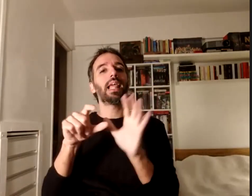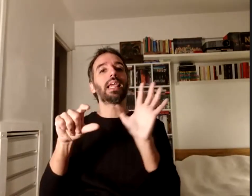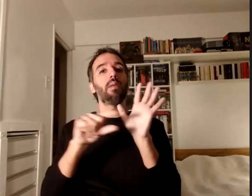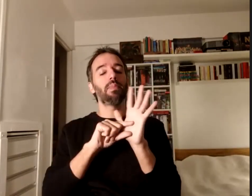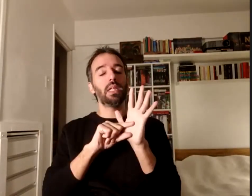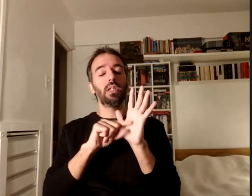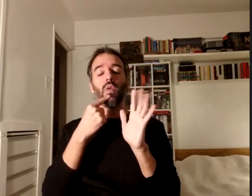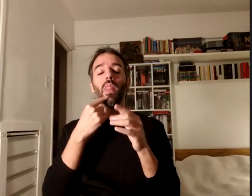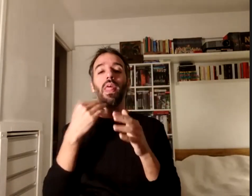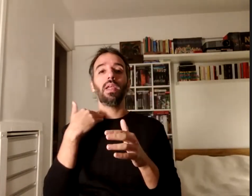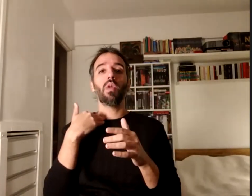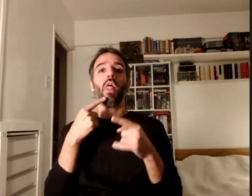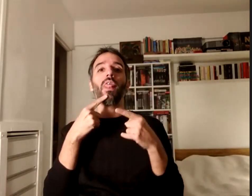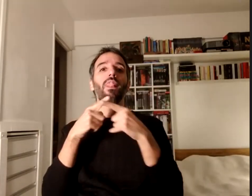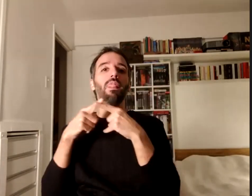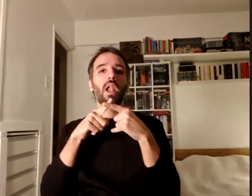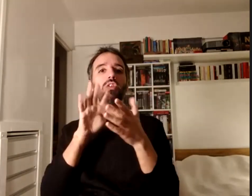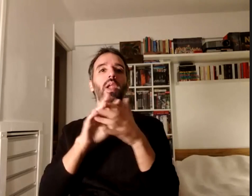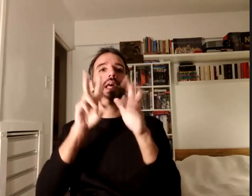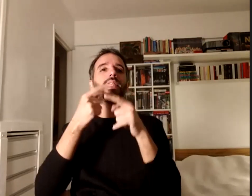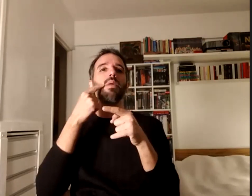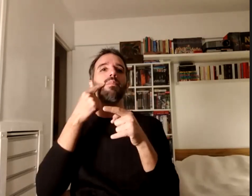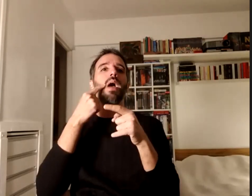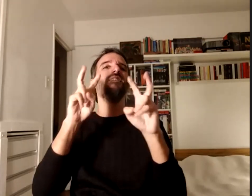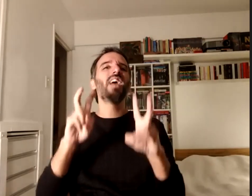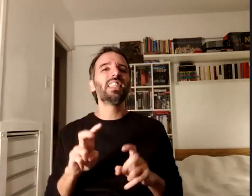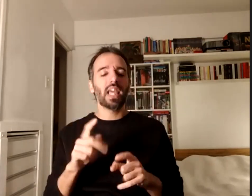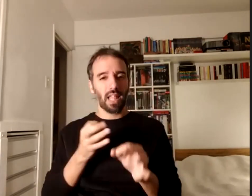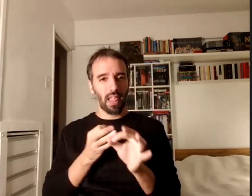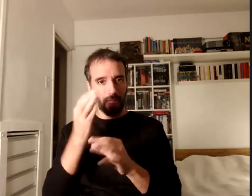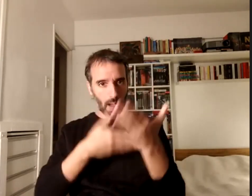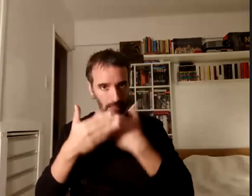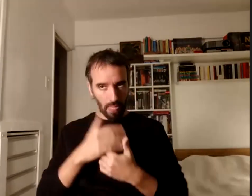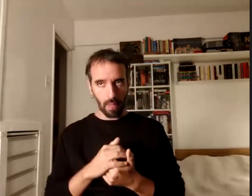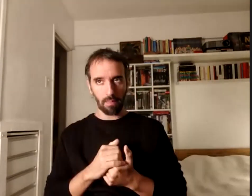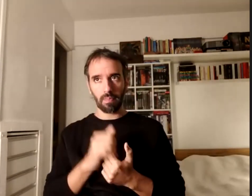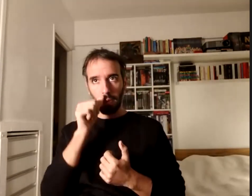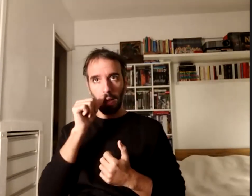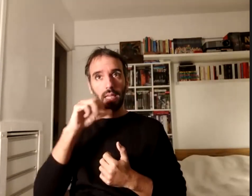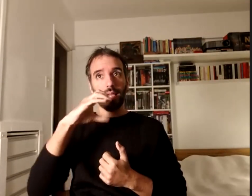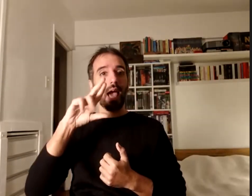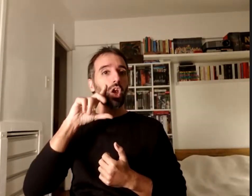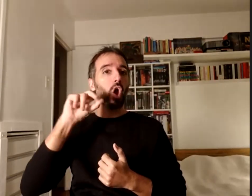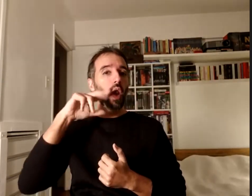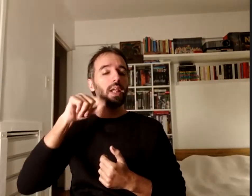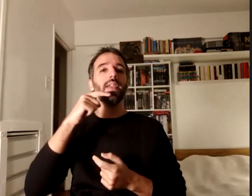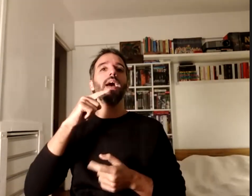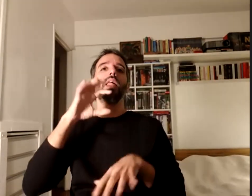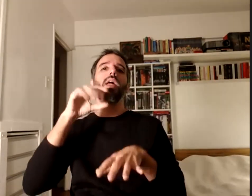a la investigación en discapacidad Carolina Ferrante es doctora en ciencias sociales e investigadora del